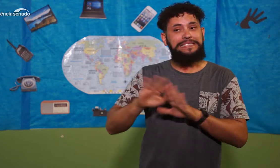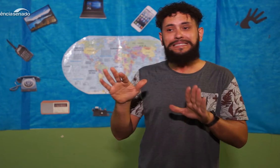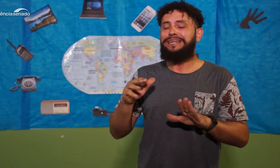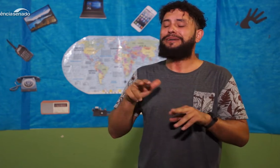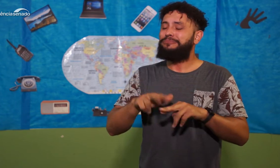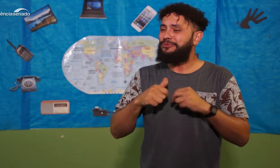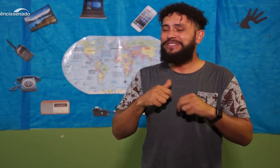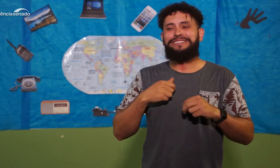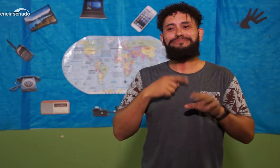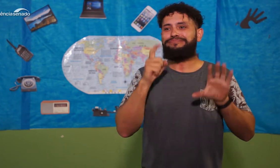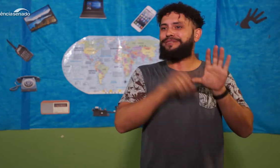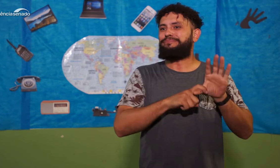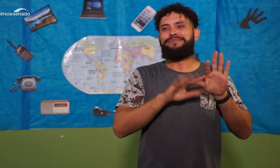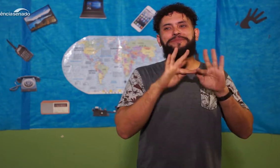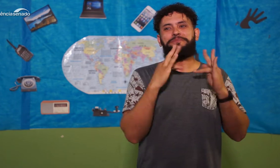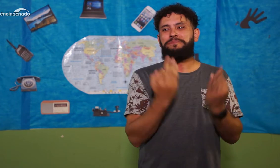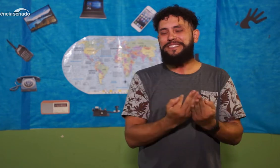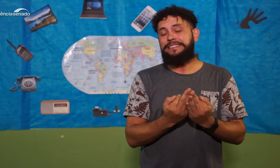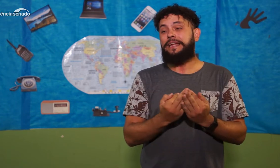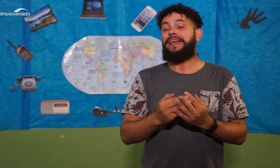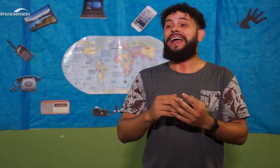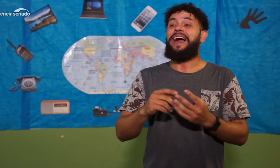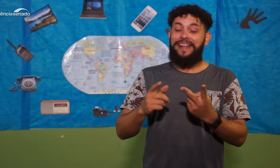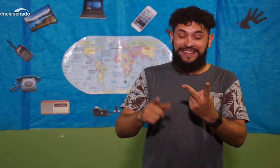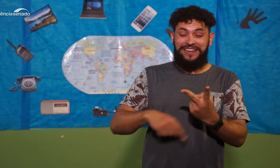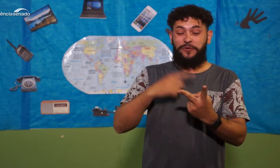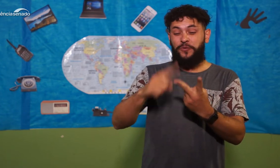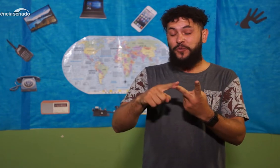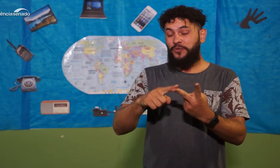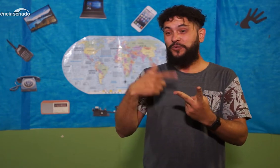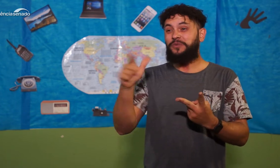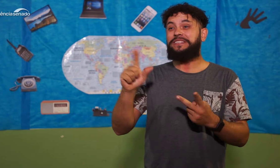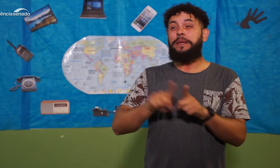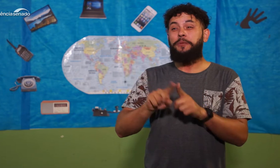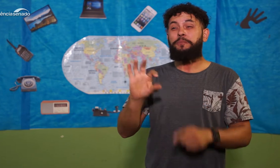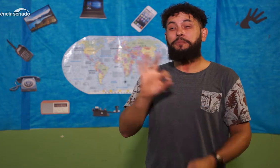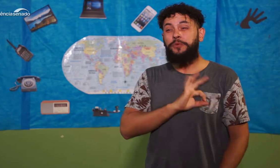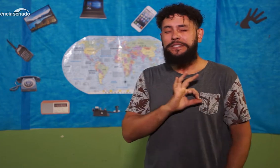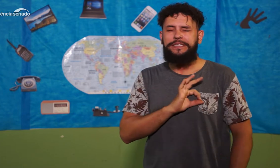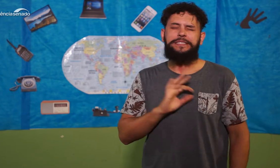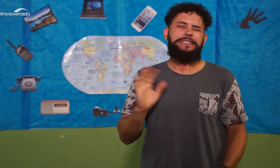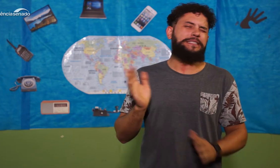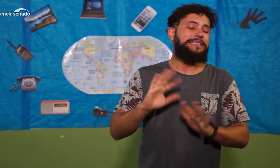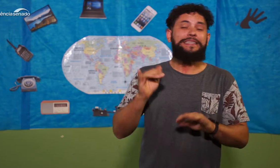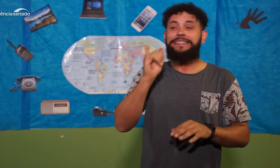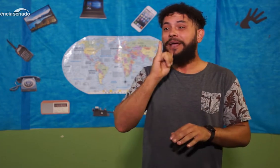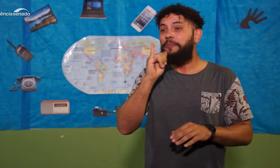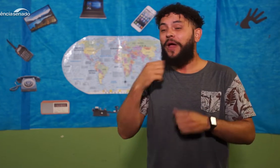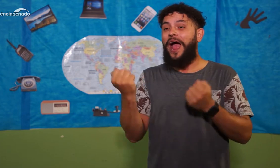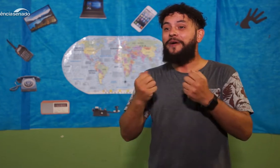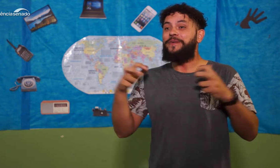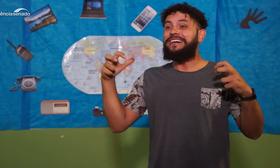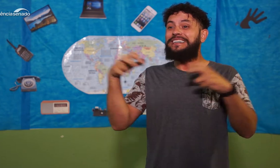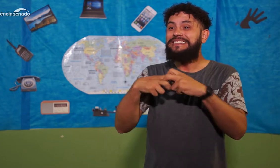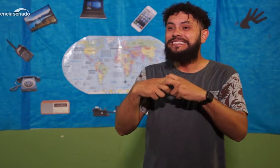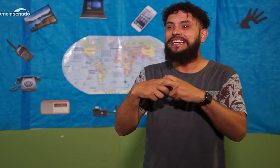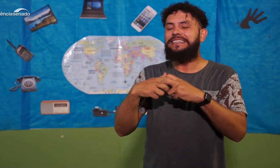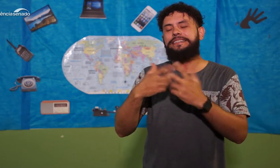foi uma experiência terrível para mim. E eu percebi naquele momento que eu era completamente independente da minha família. Outra situação que aconteceu na polícia,